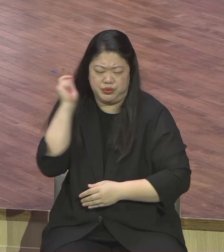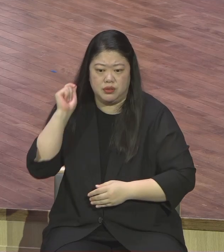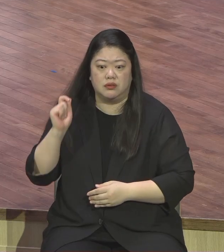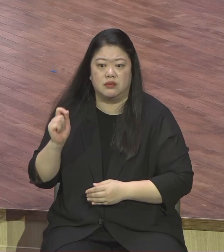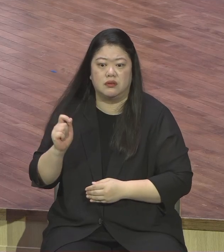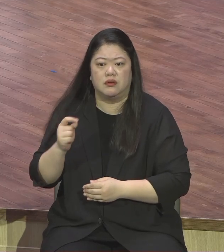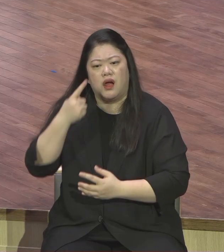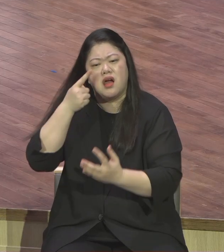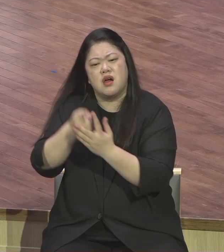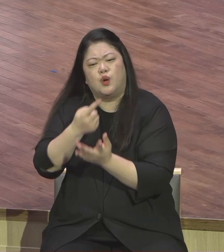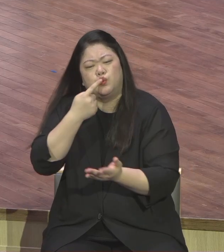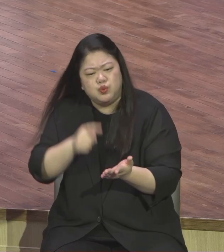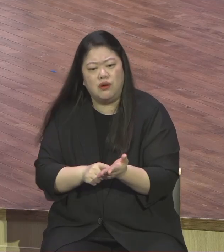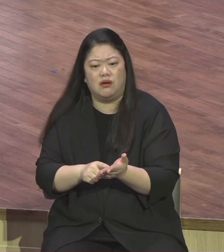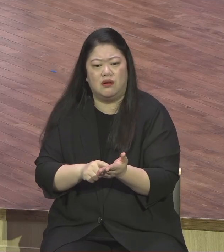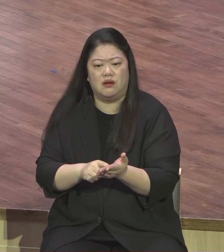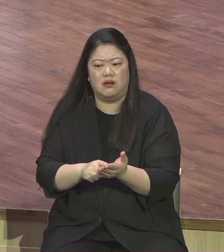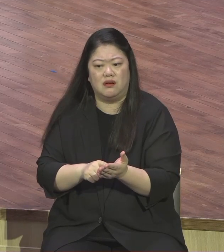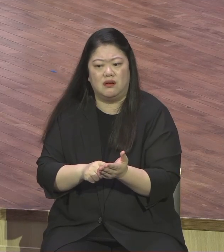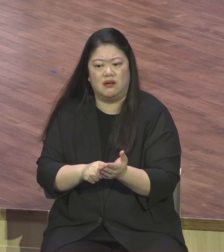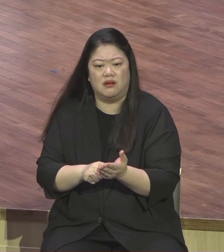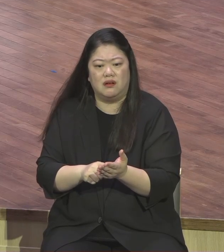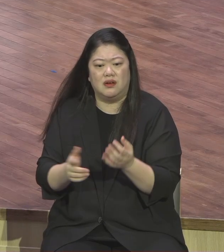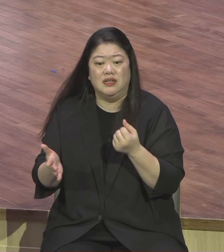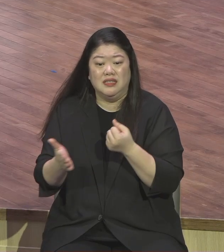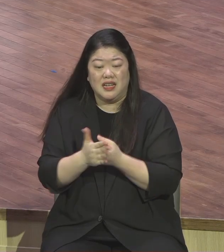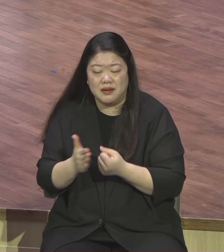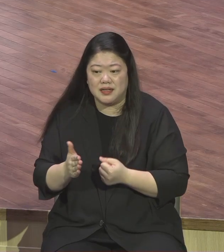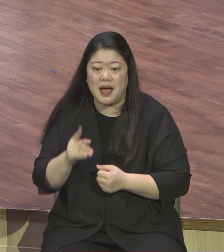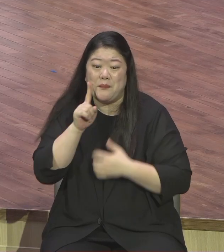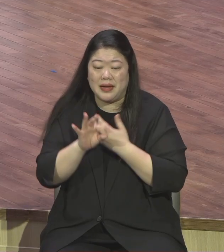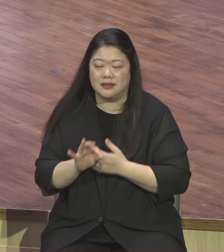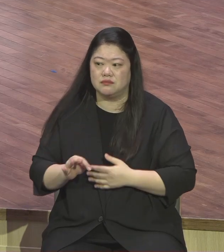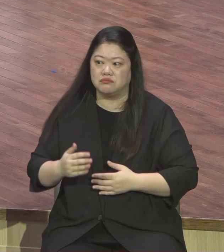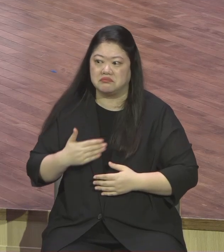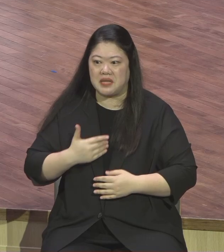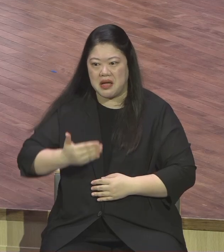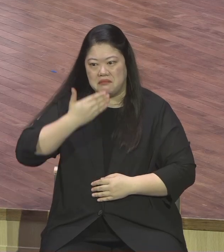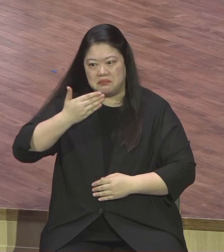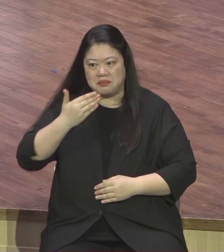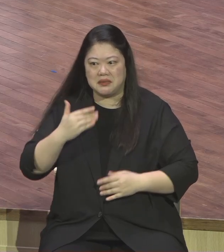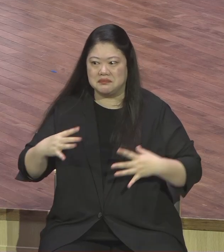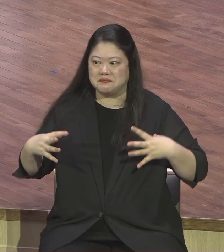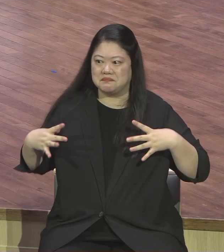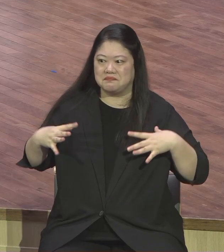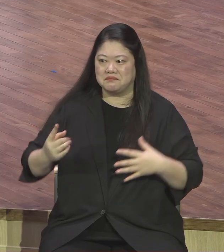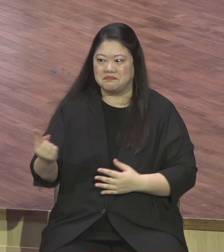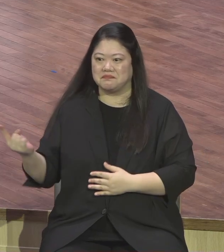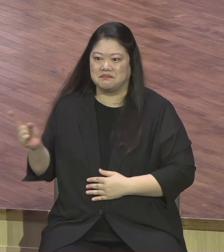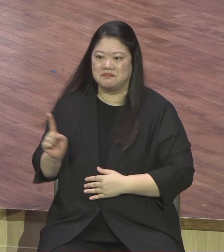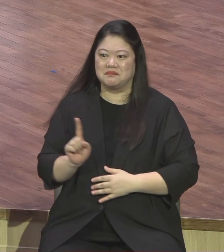그래서 남 앞에 선다는 게 두른 겁니다 다 싹 다 나와버려 자기는 못해도 스캔은 잘해